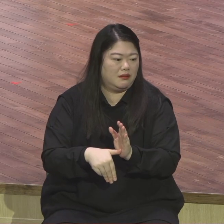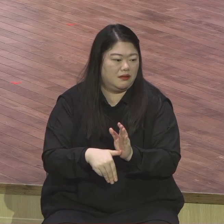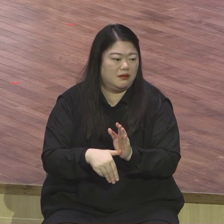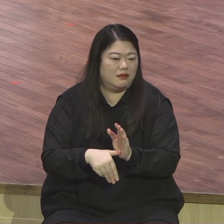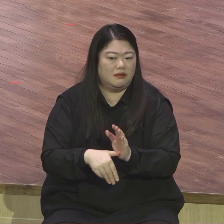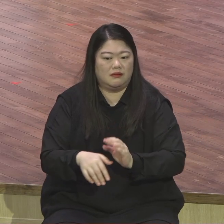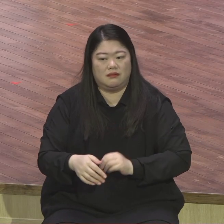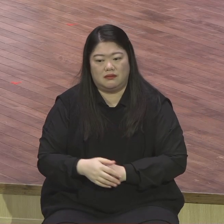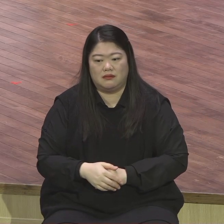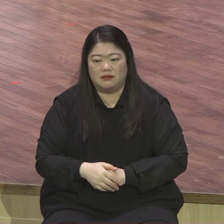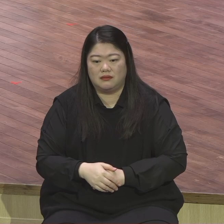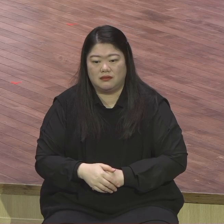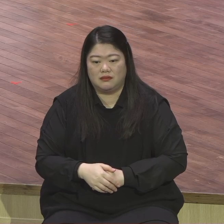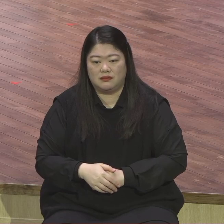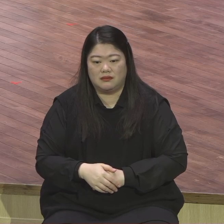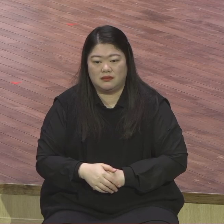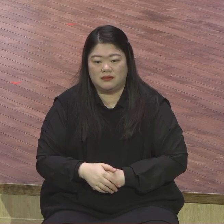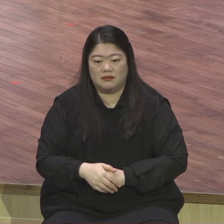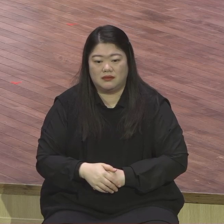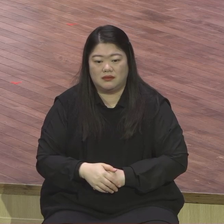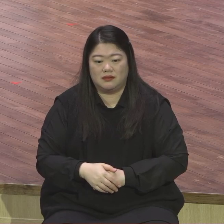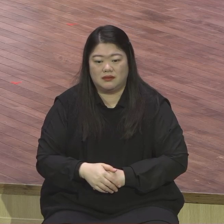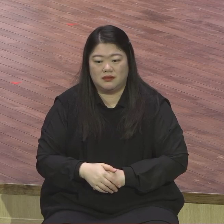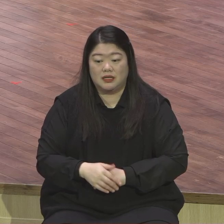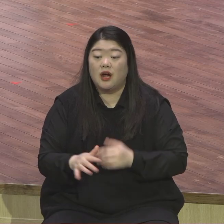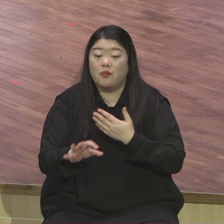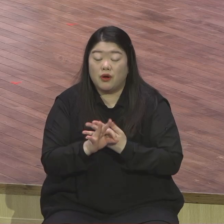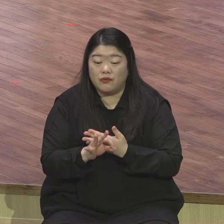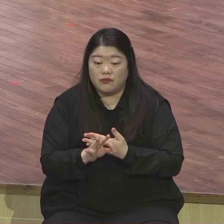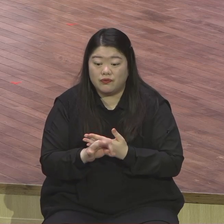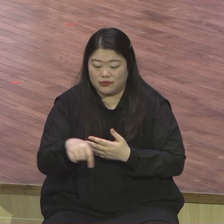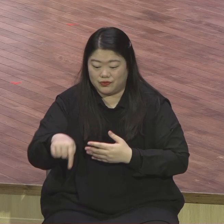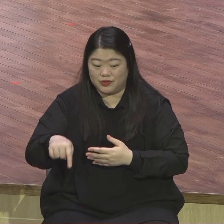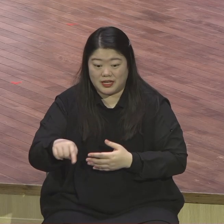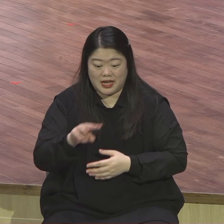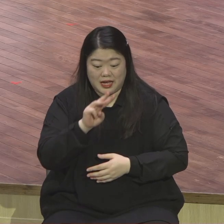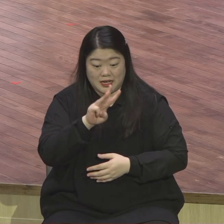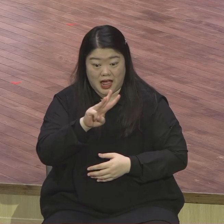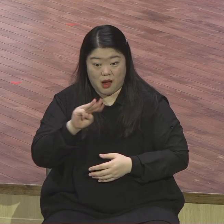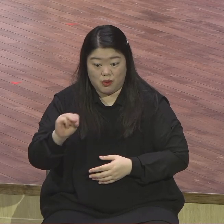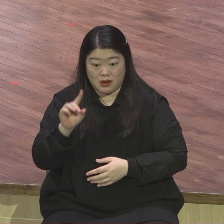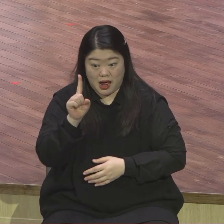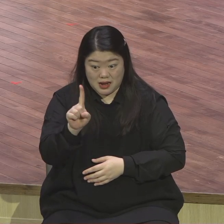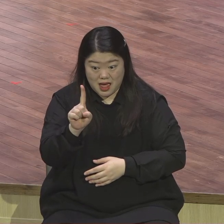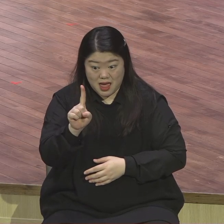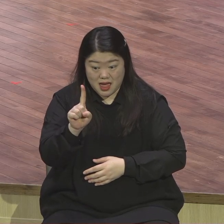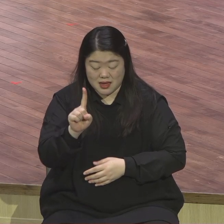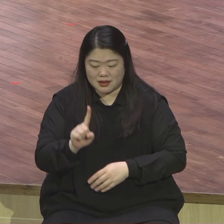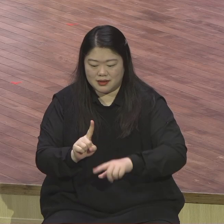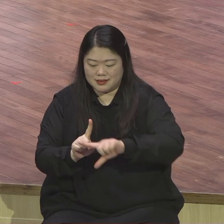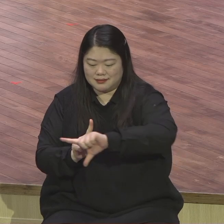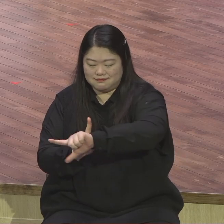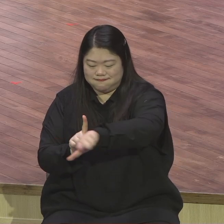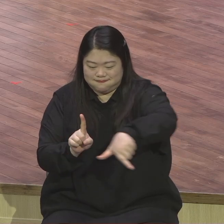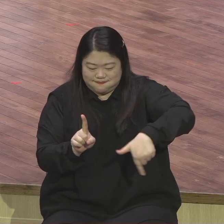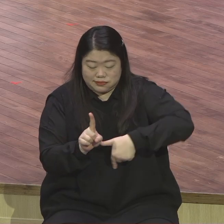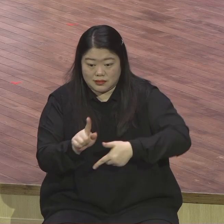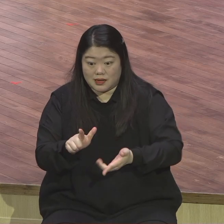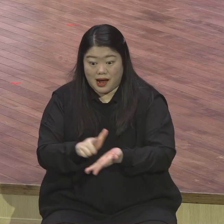우리 예원교회는요 강서고 뒤집습니다 한 명 더 빨면서 믿더나 상관없어 예수가